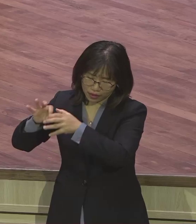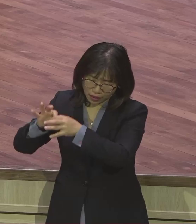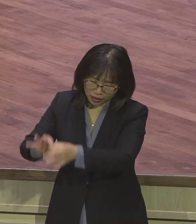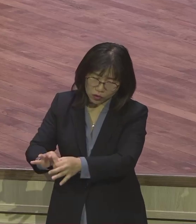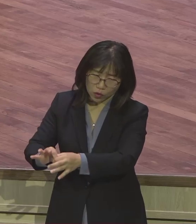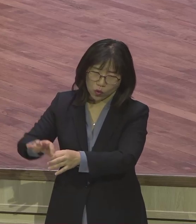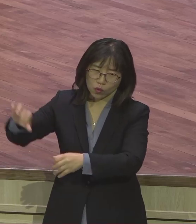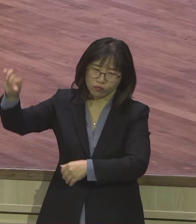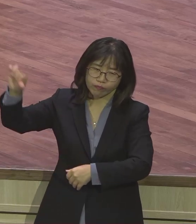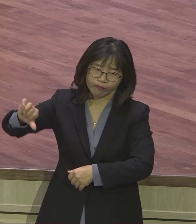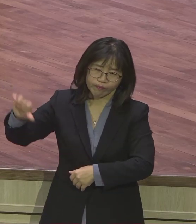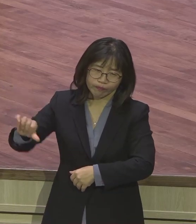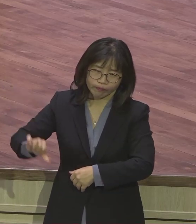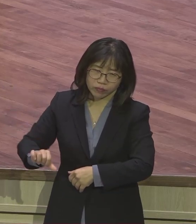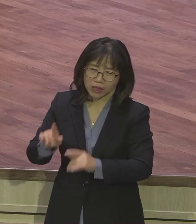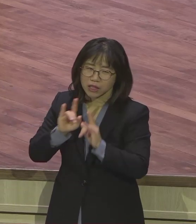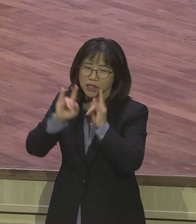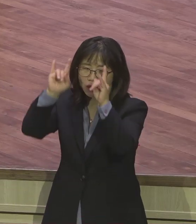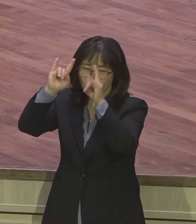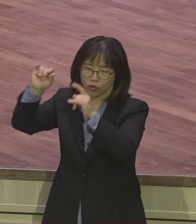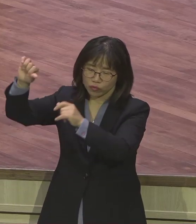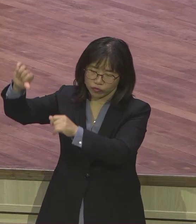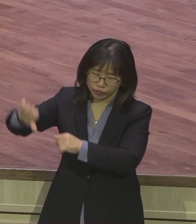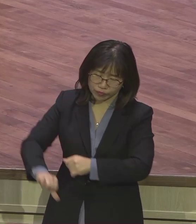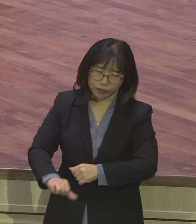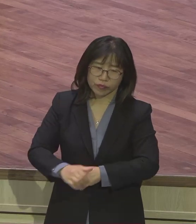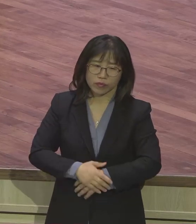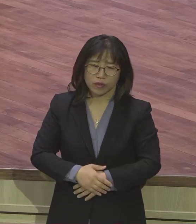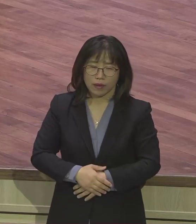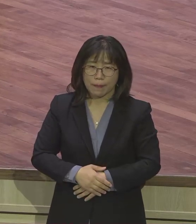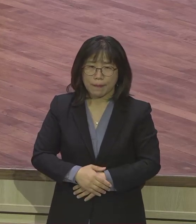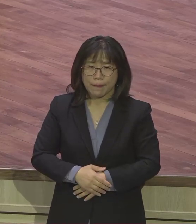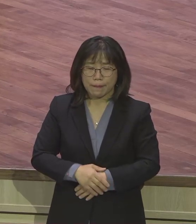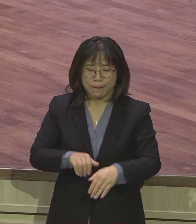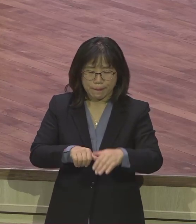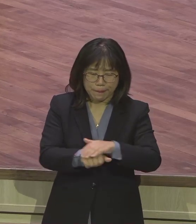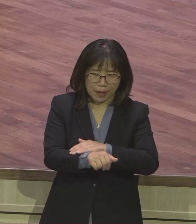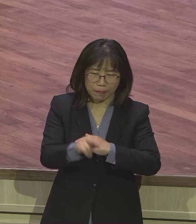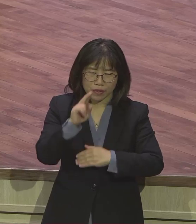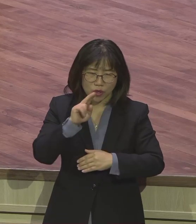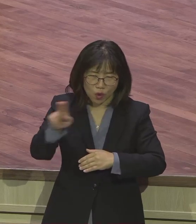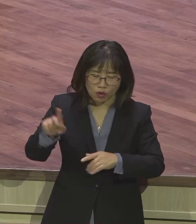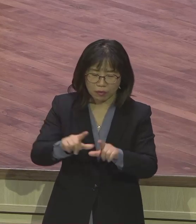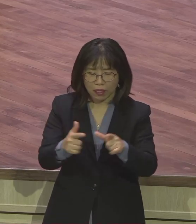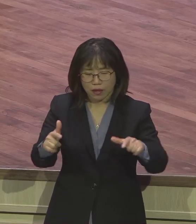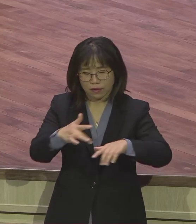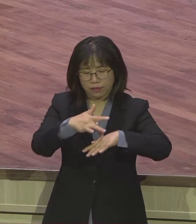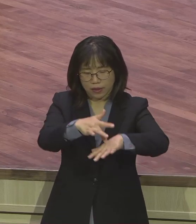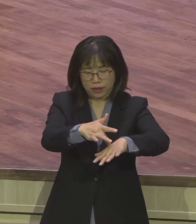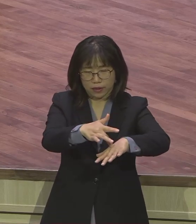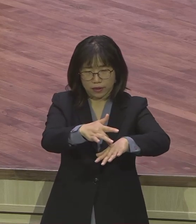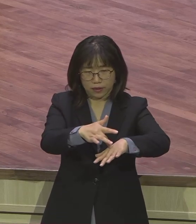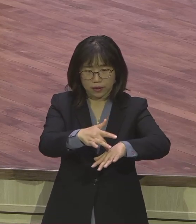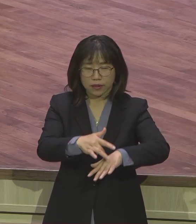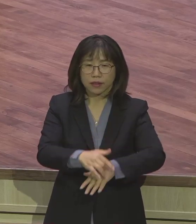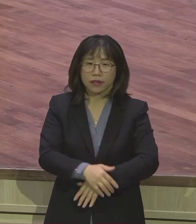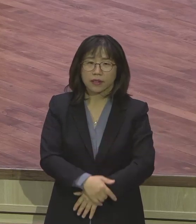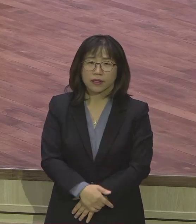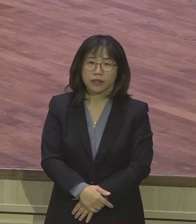지옥이요. 뱀, 용, 아기, 귀신. 그 속으로 쫙 자자